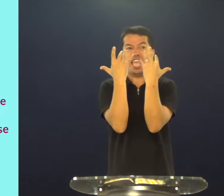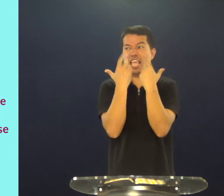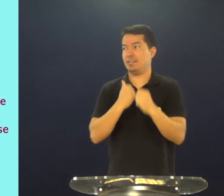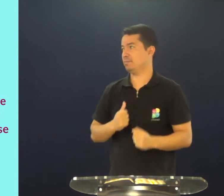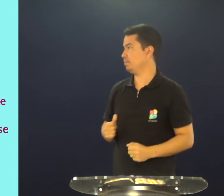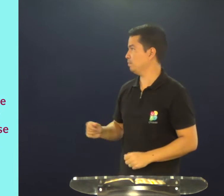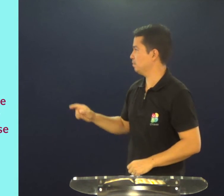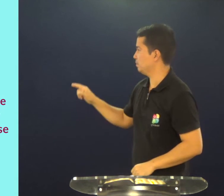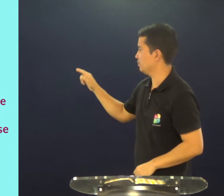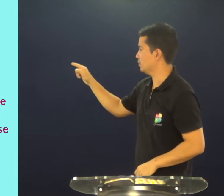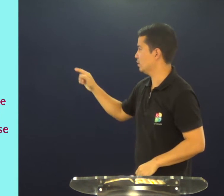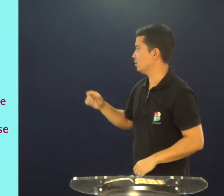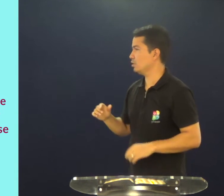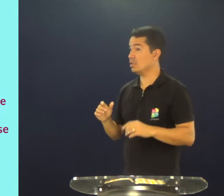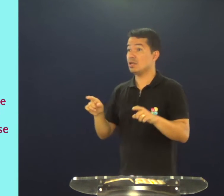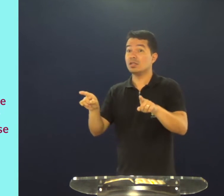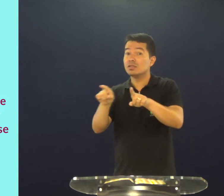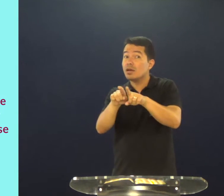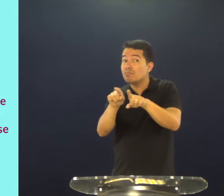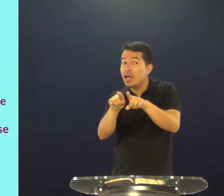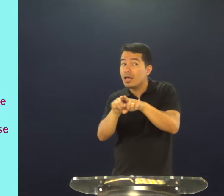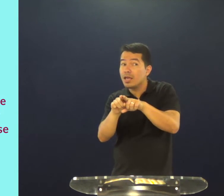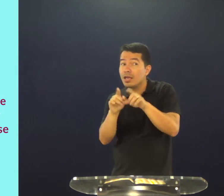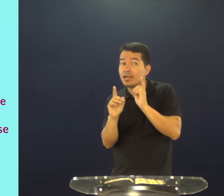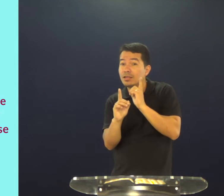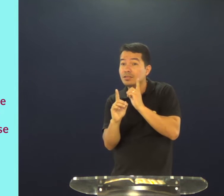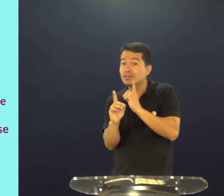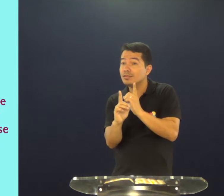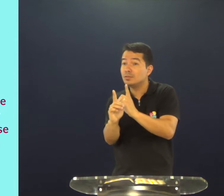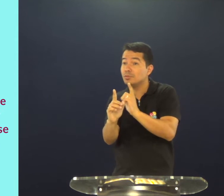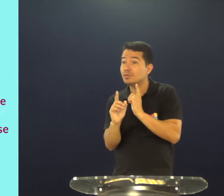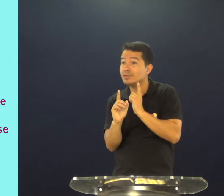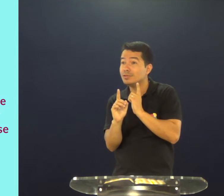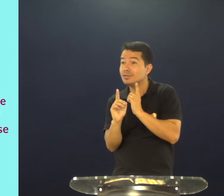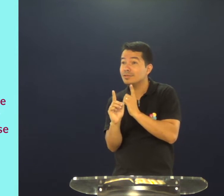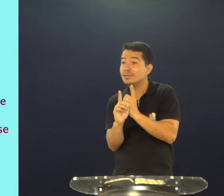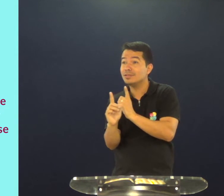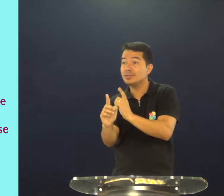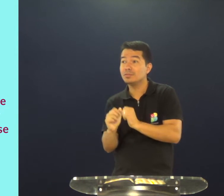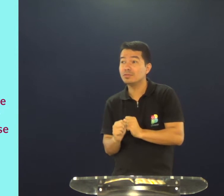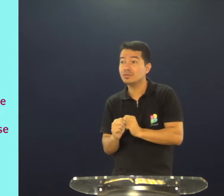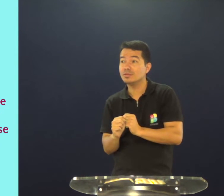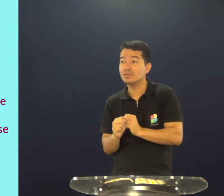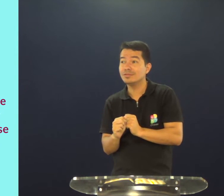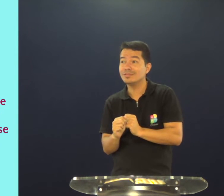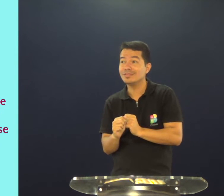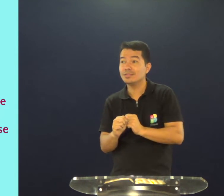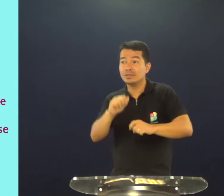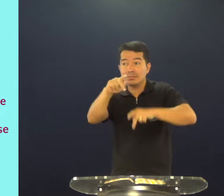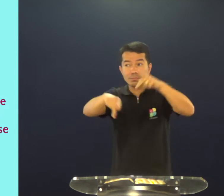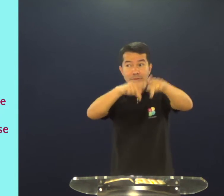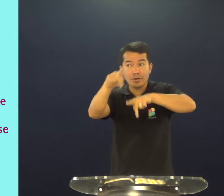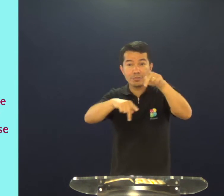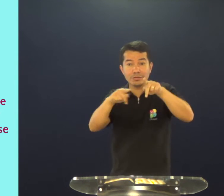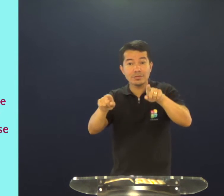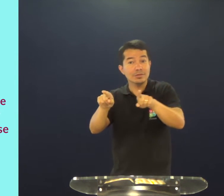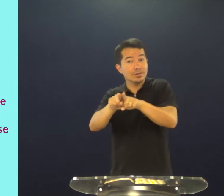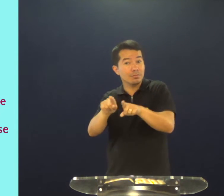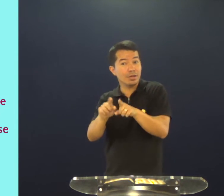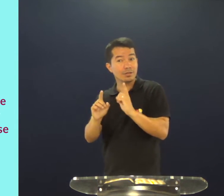e Jesus o chama, e os seus discípulos, o povo